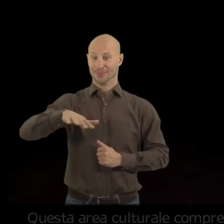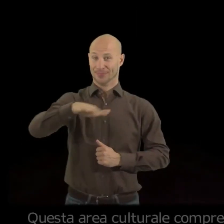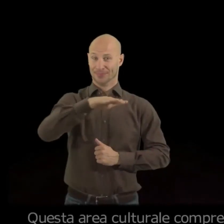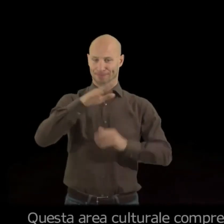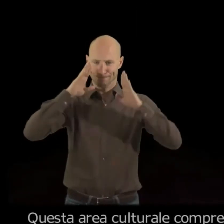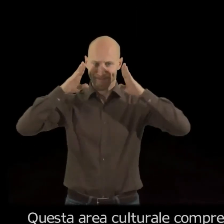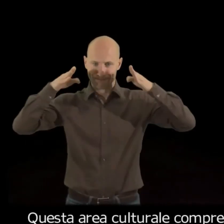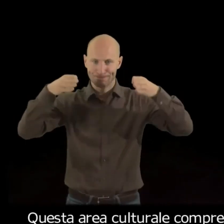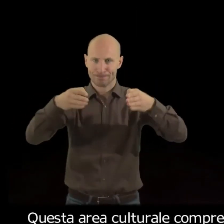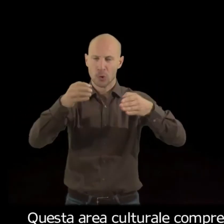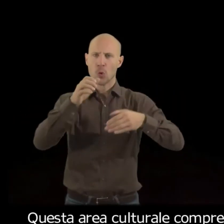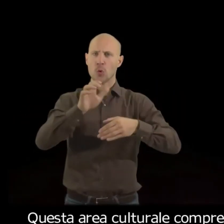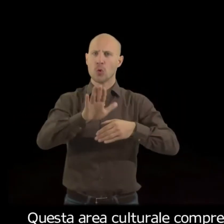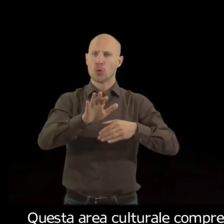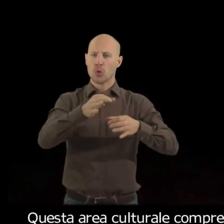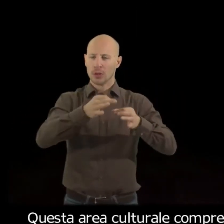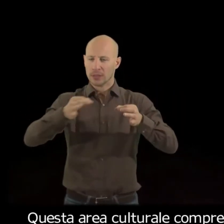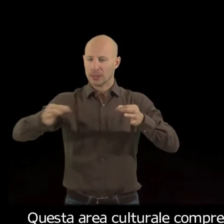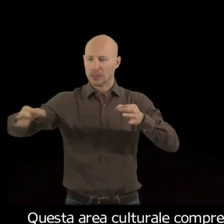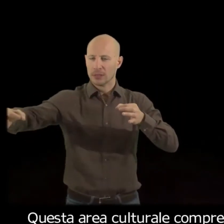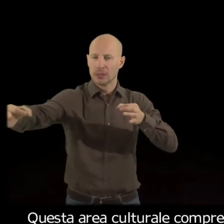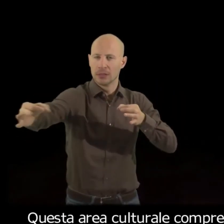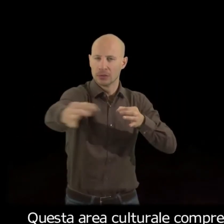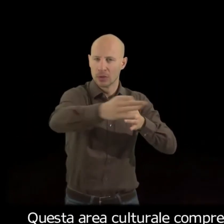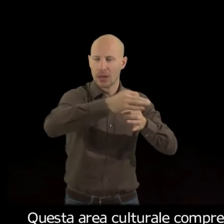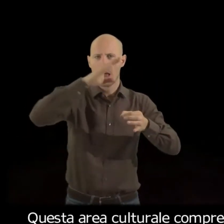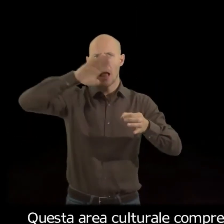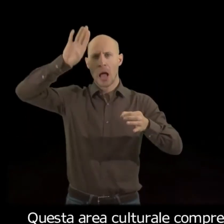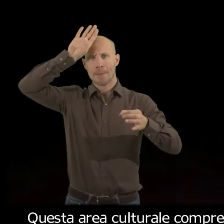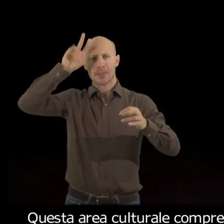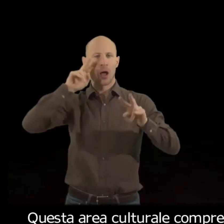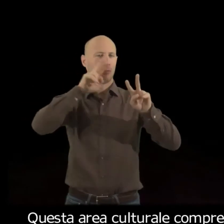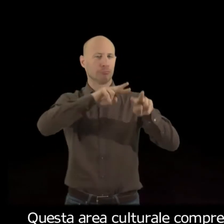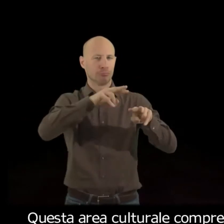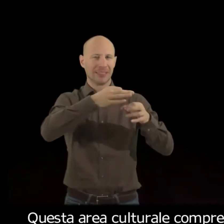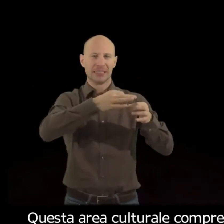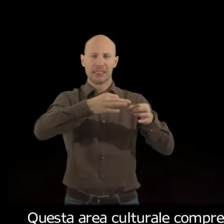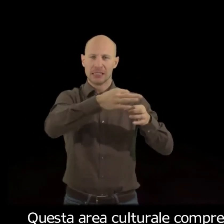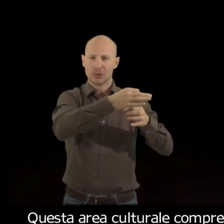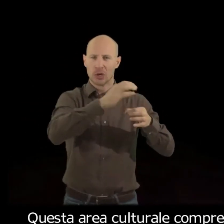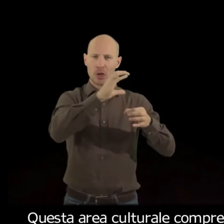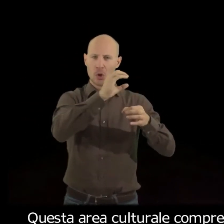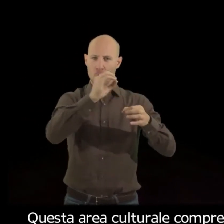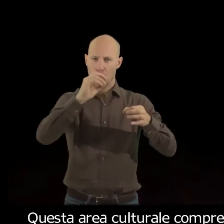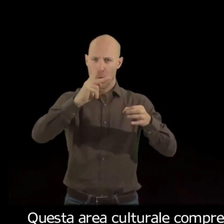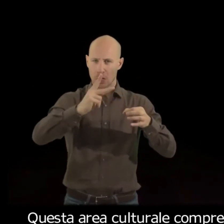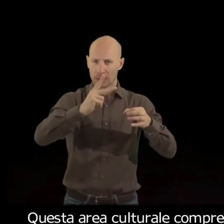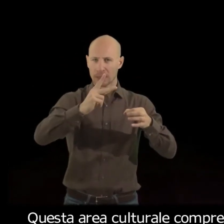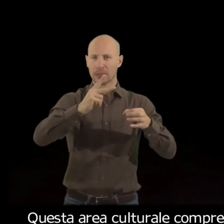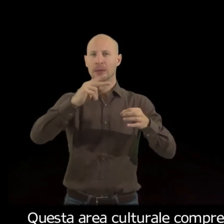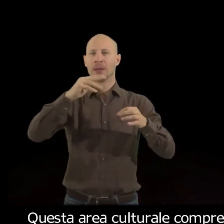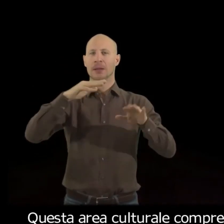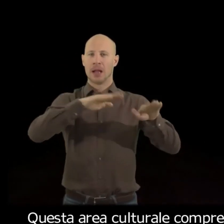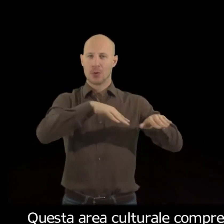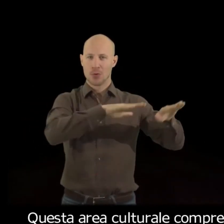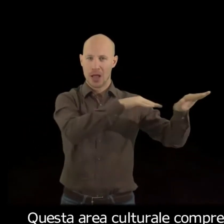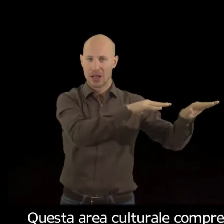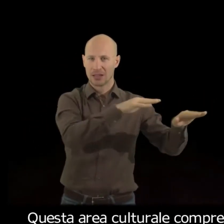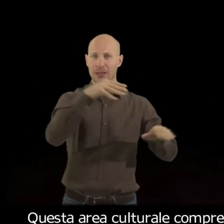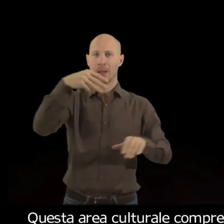Questa area culturale comprende diversi arcipelaghi, tra i quali il capitano ha visitato le isole Cuc, le Hawaii, le Marchesi e le